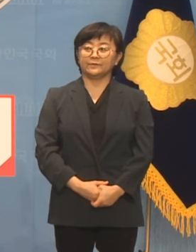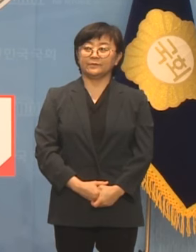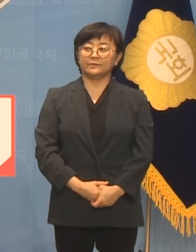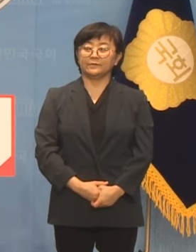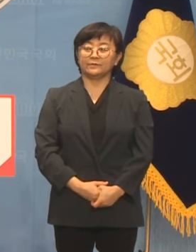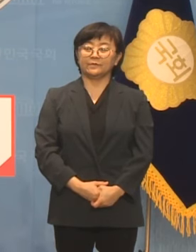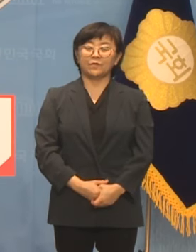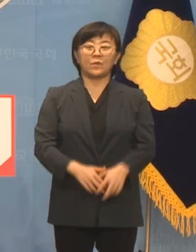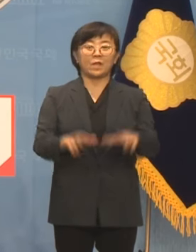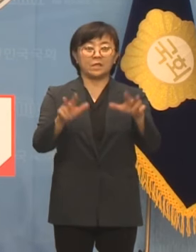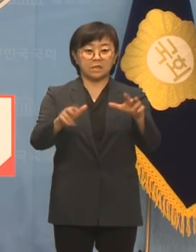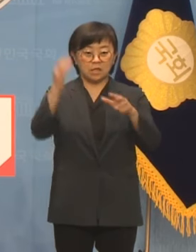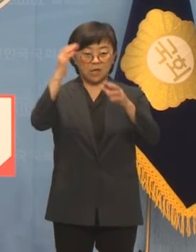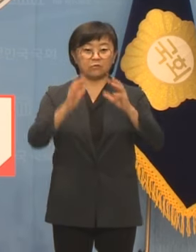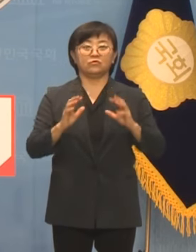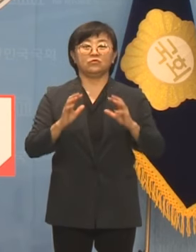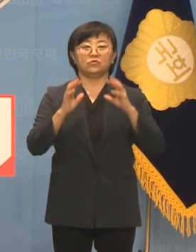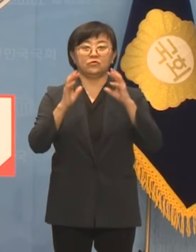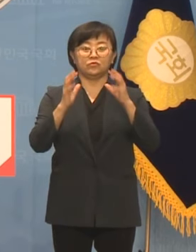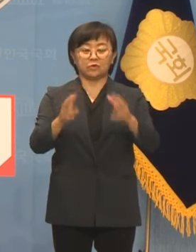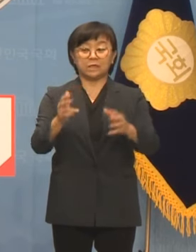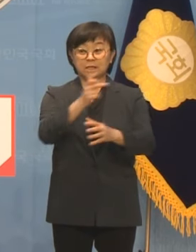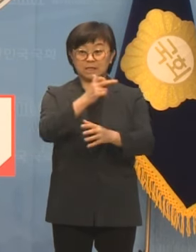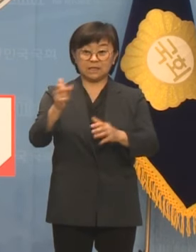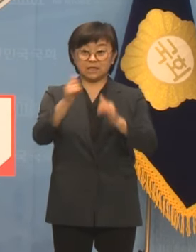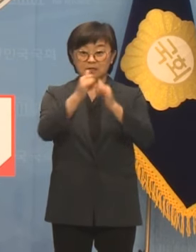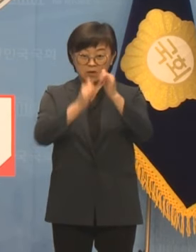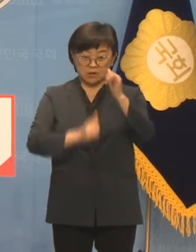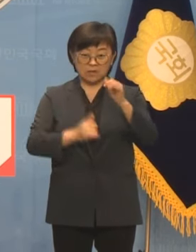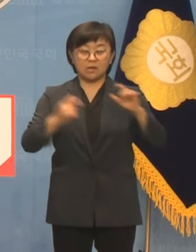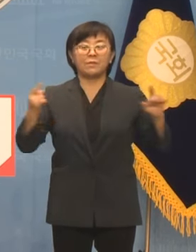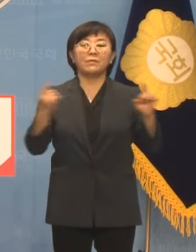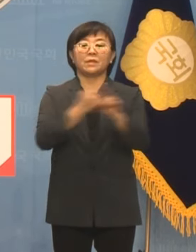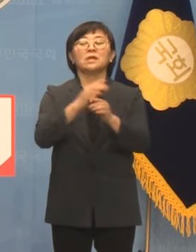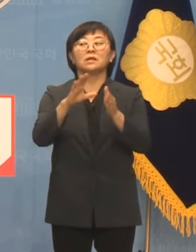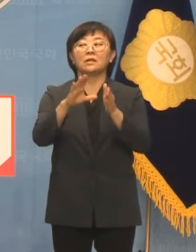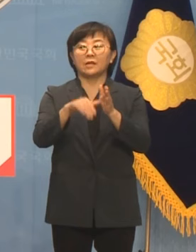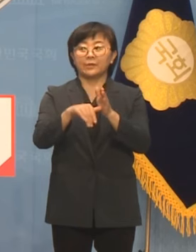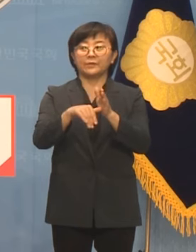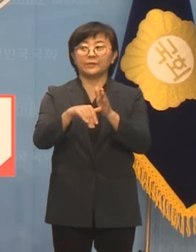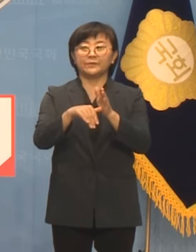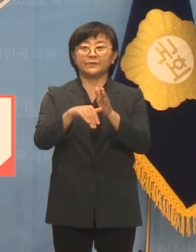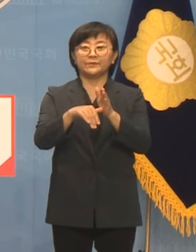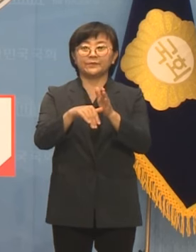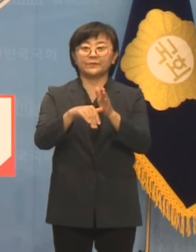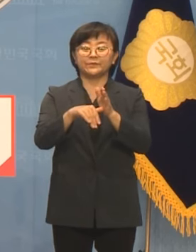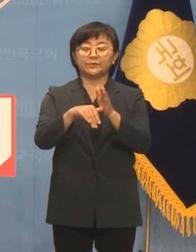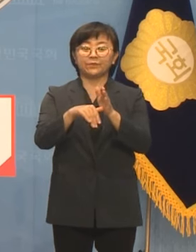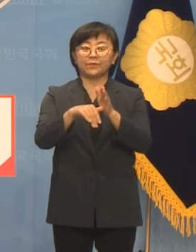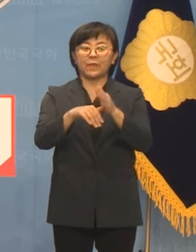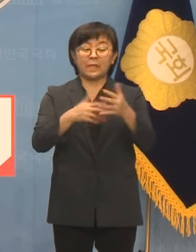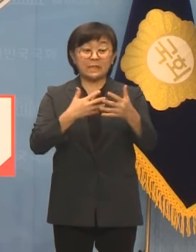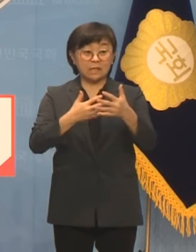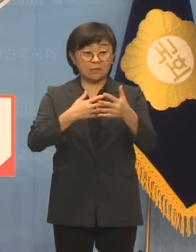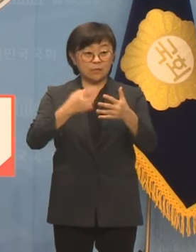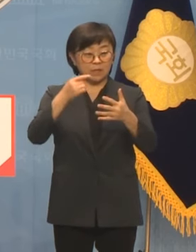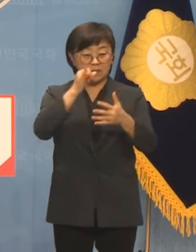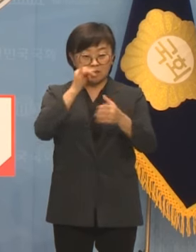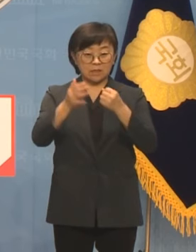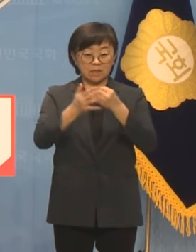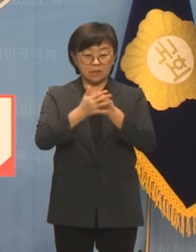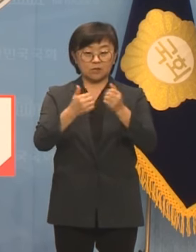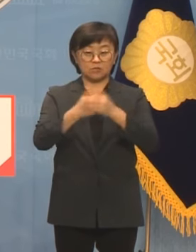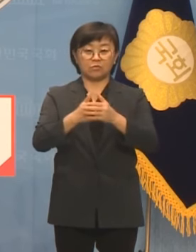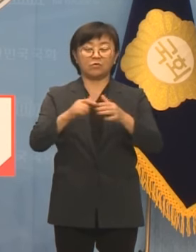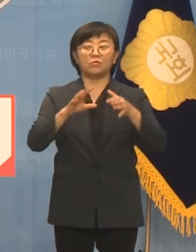지금 대한민국은 거대한 역사적 변곡점에 서 있다고 생각합니다. 긴장감이 느껴지는 양안관계는